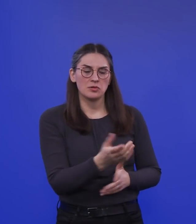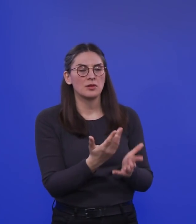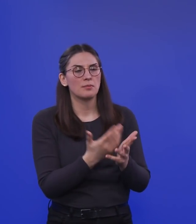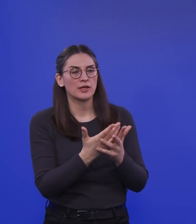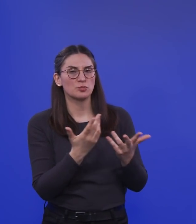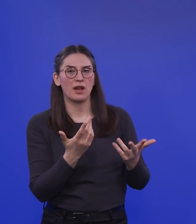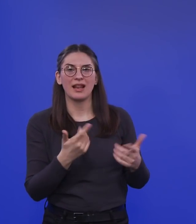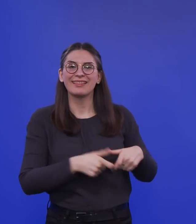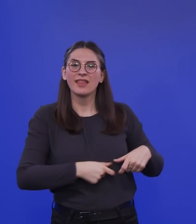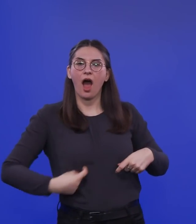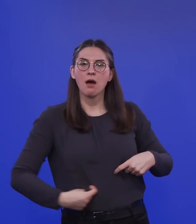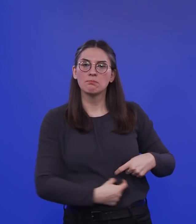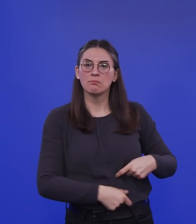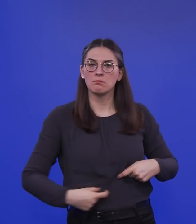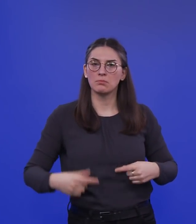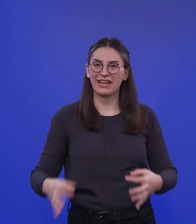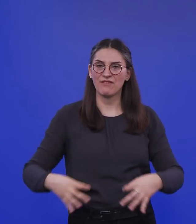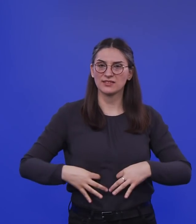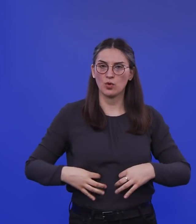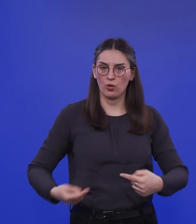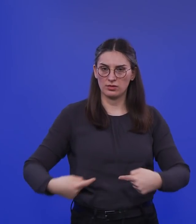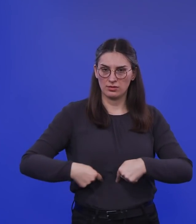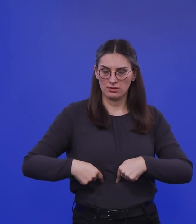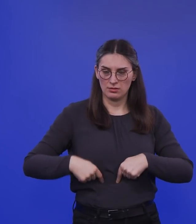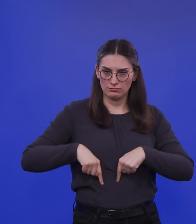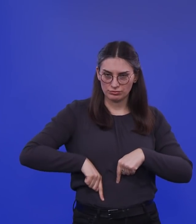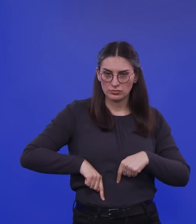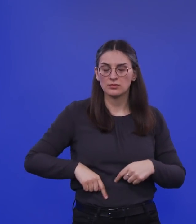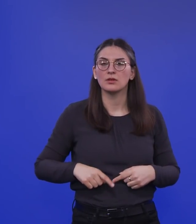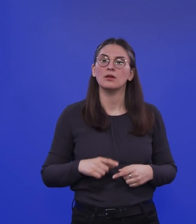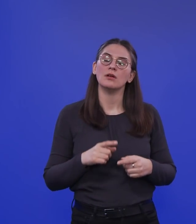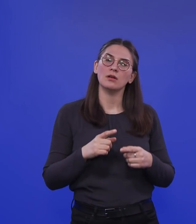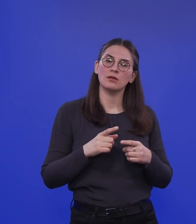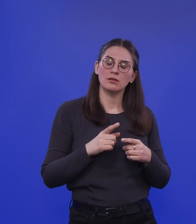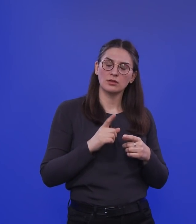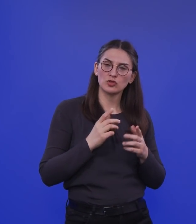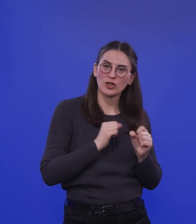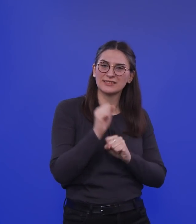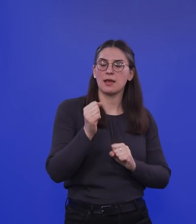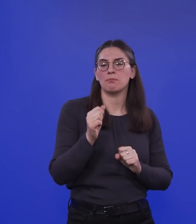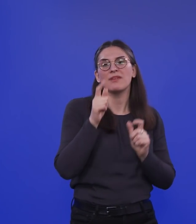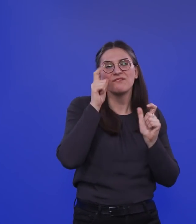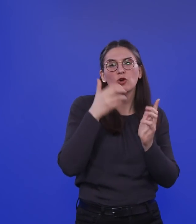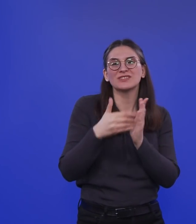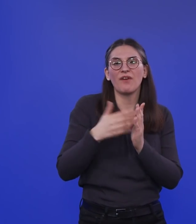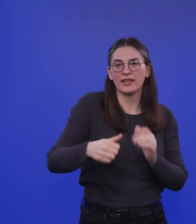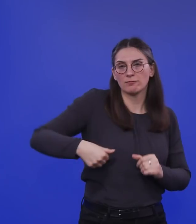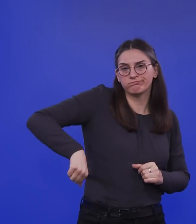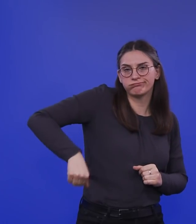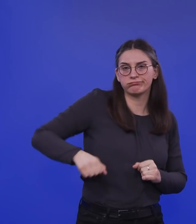infiziert werden, das Virus dann sogar infektiös weiter ausscheiden können und es weitergeben können. Das ist sogar etwas, das man sich